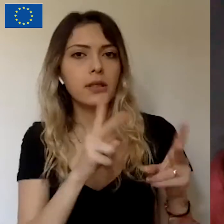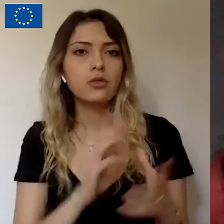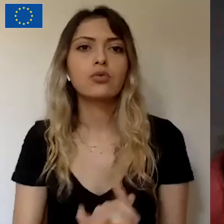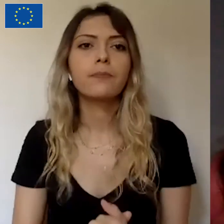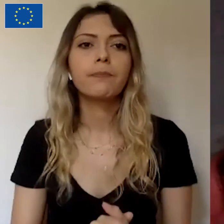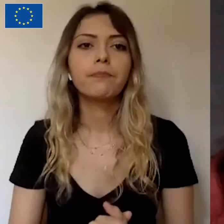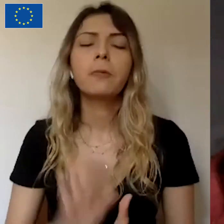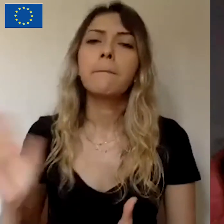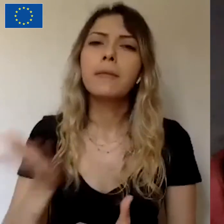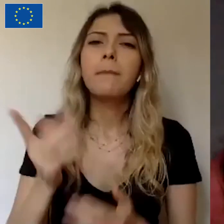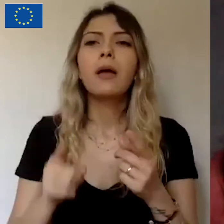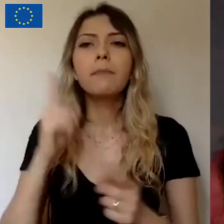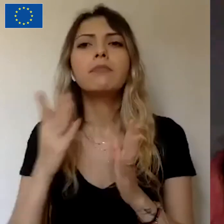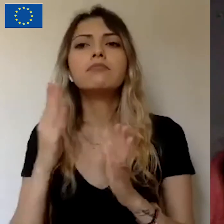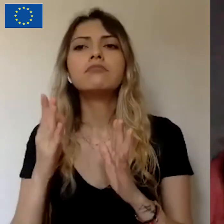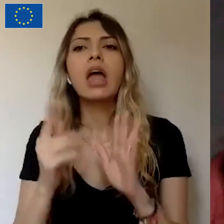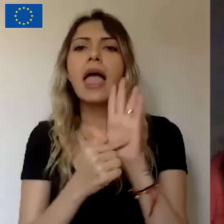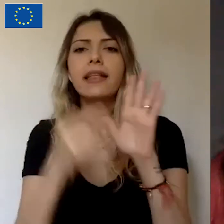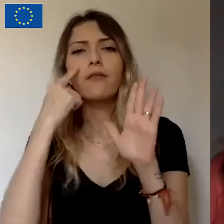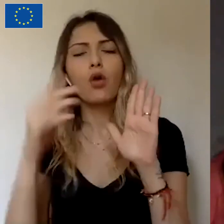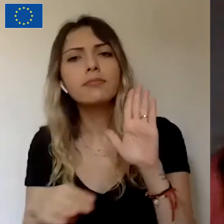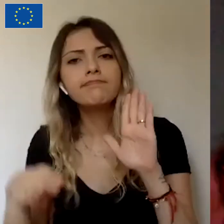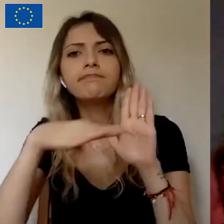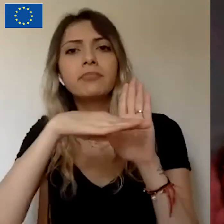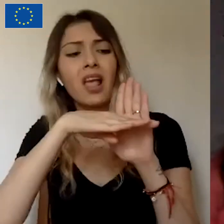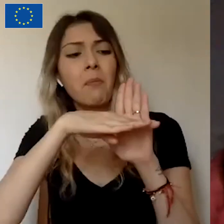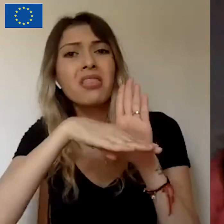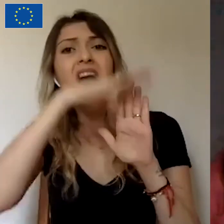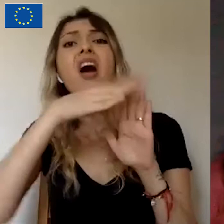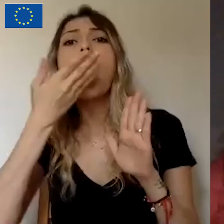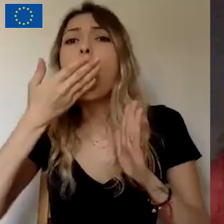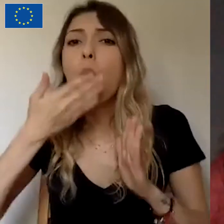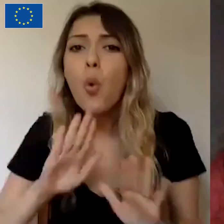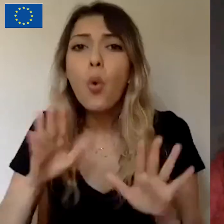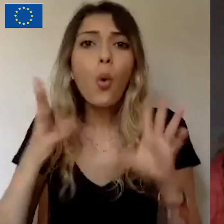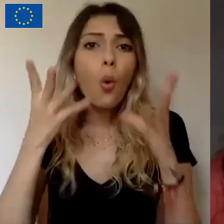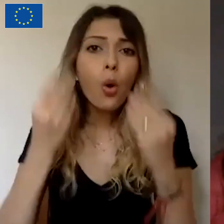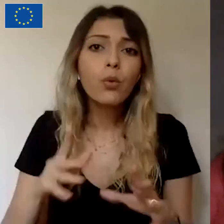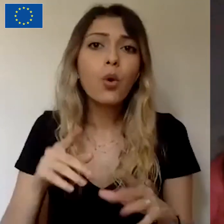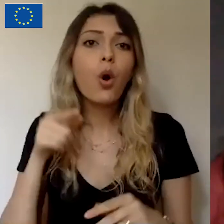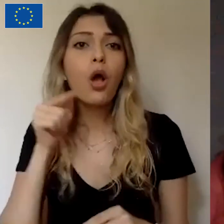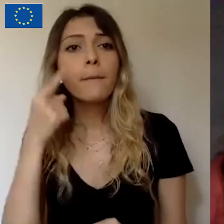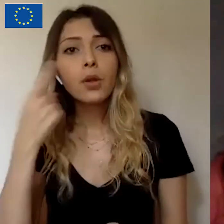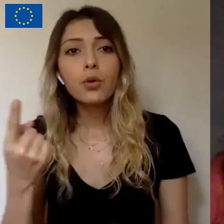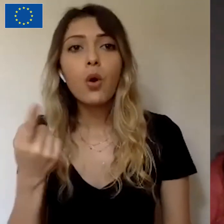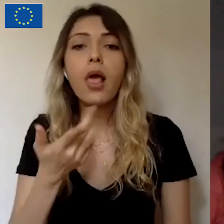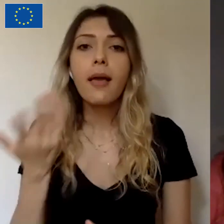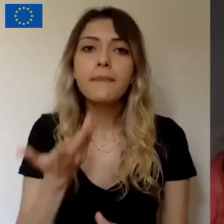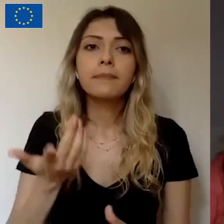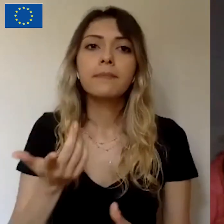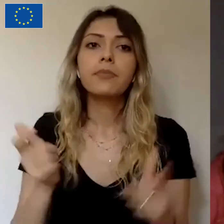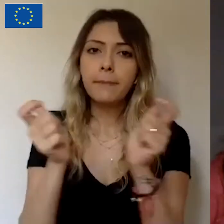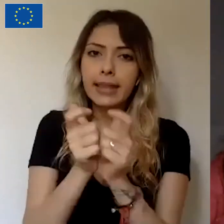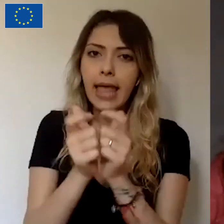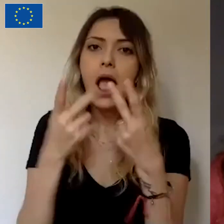belli bir seviyeye kadar geldiniz artık daha fazla fon toplayamıyorsunuz. Bununla ilgili mesela bir dernek hatta açtığı bir